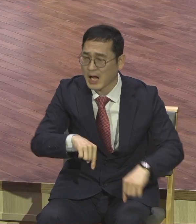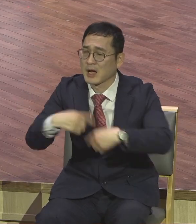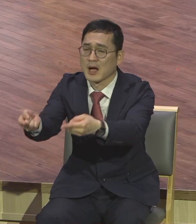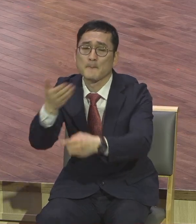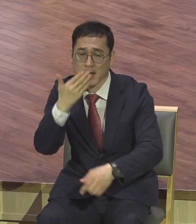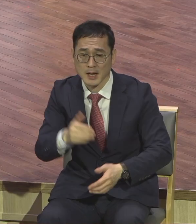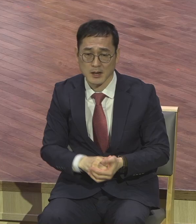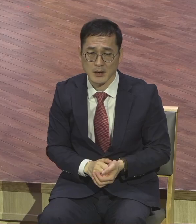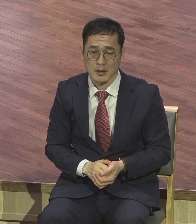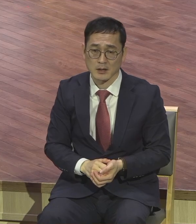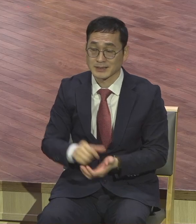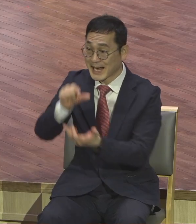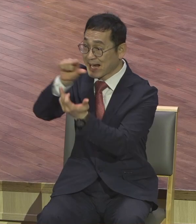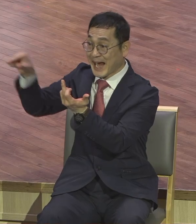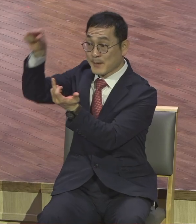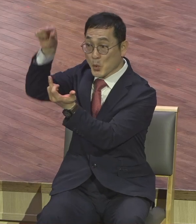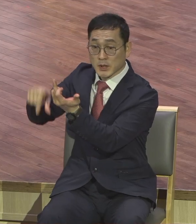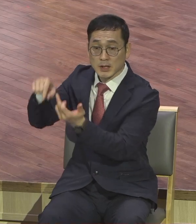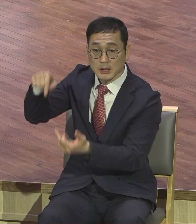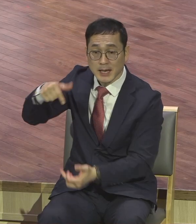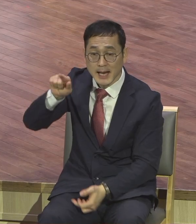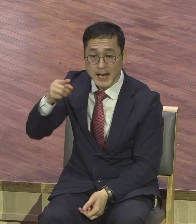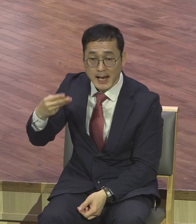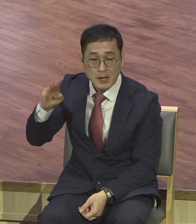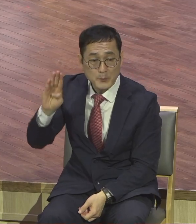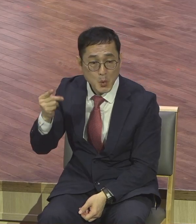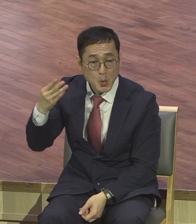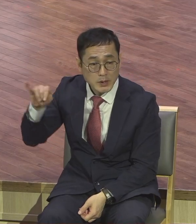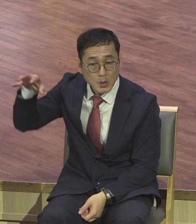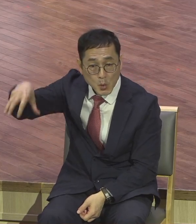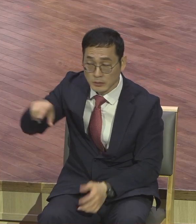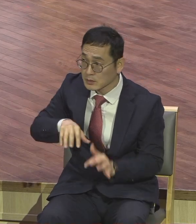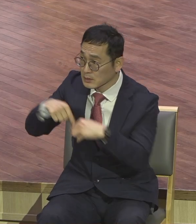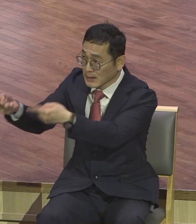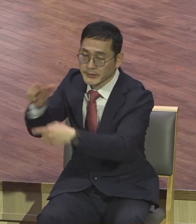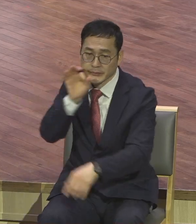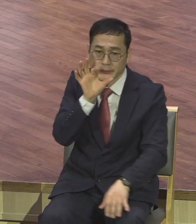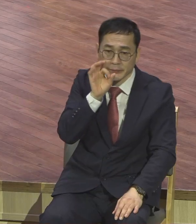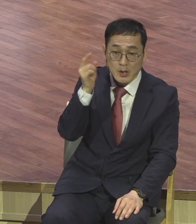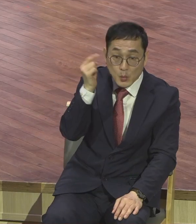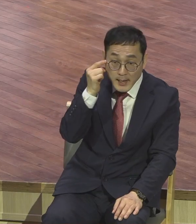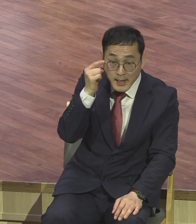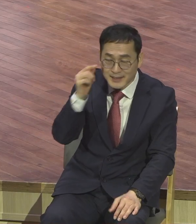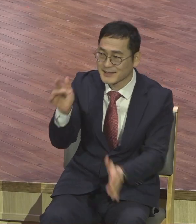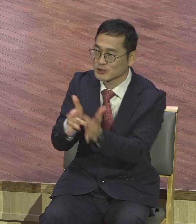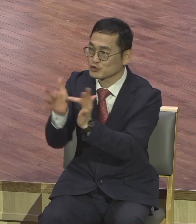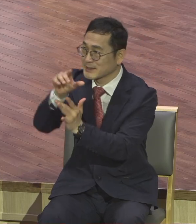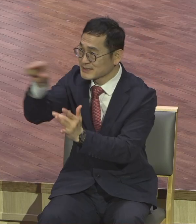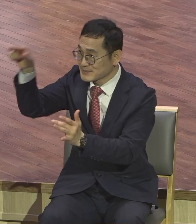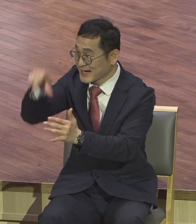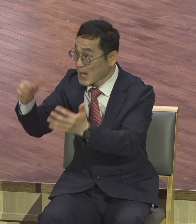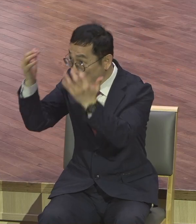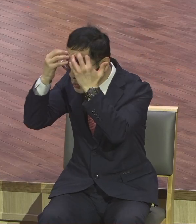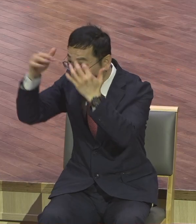말씀 갈보리는 뭘까요? 왜냐 예수님의 이 십자가 고난의 현장이기 때문에